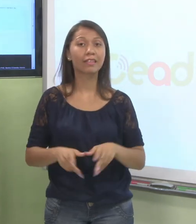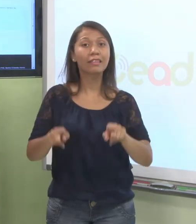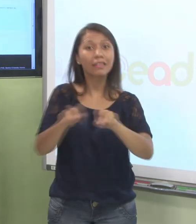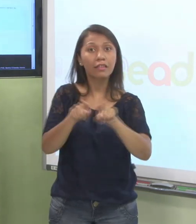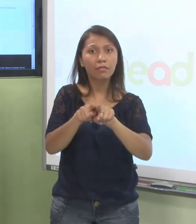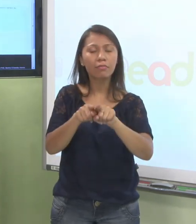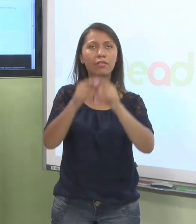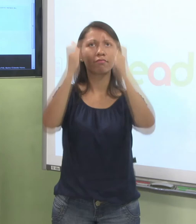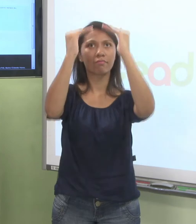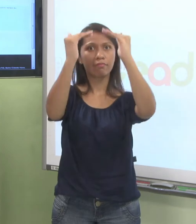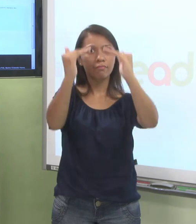revisão. Vou clicar aqui.